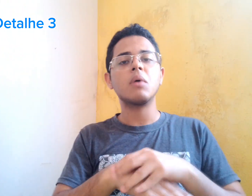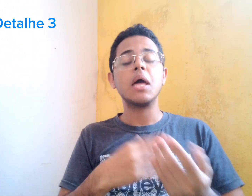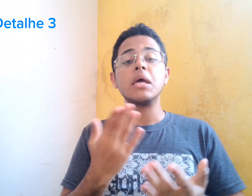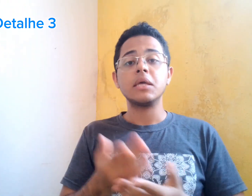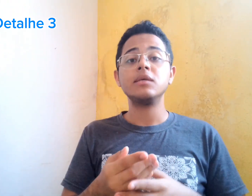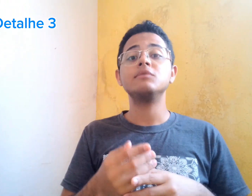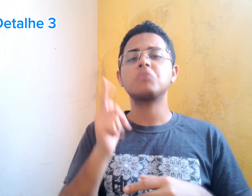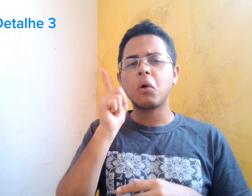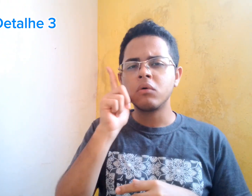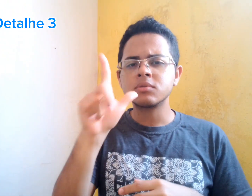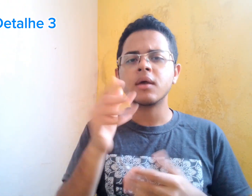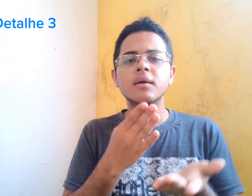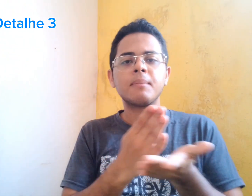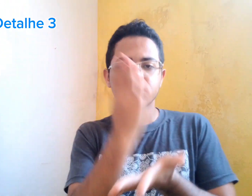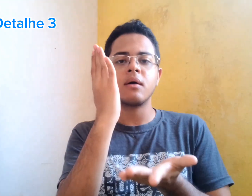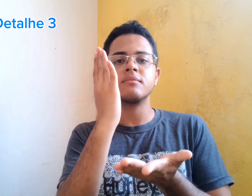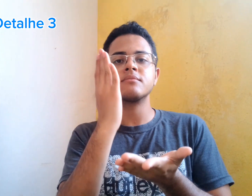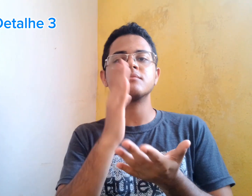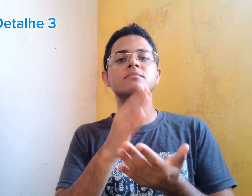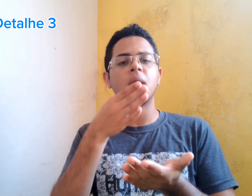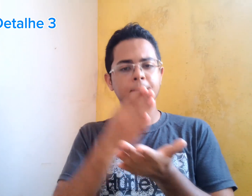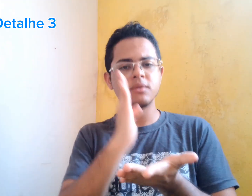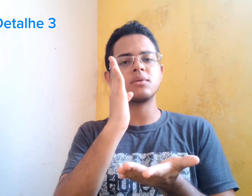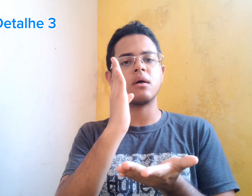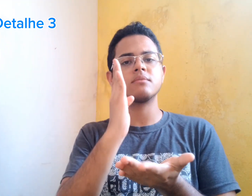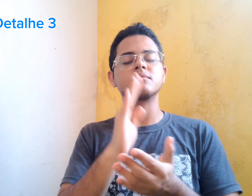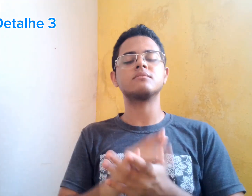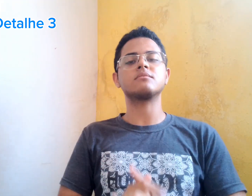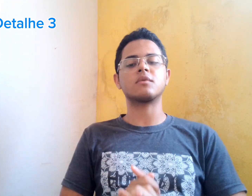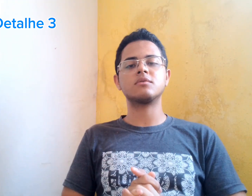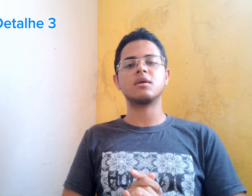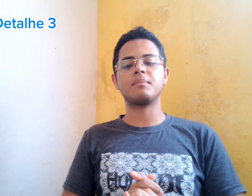Então, fez uma prova de Libra Estátil. Conseguiu passar.